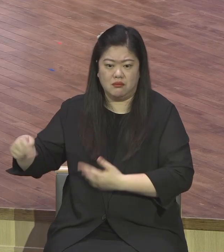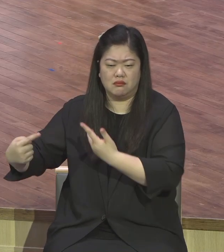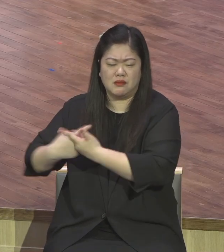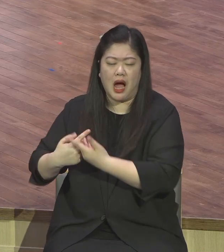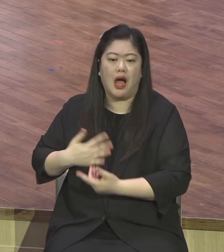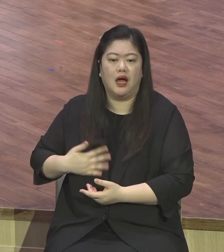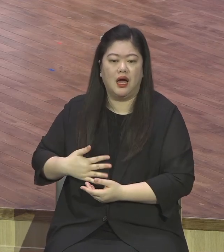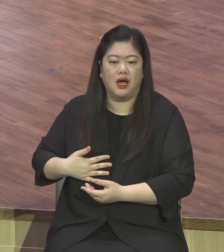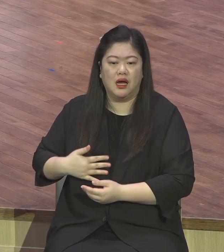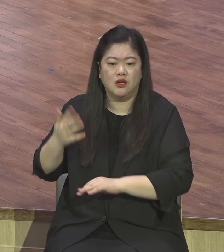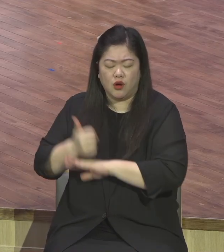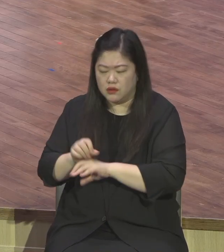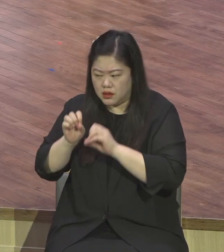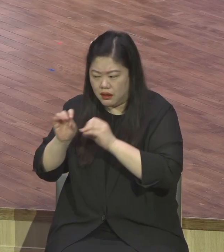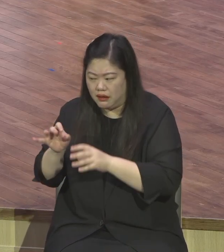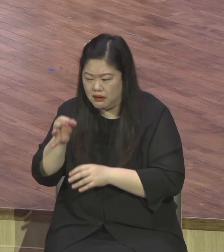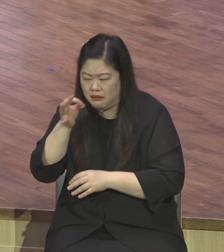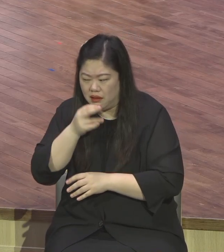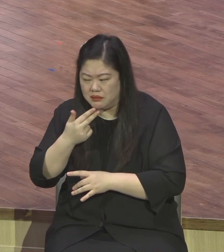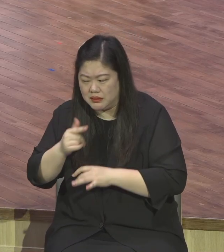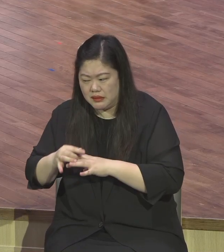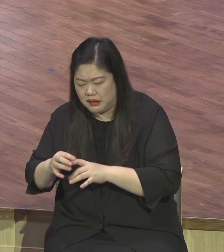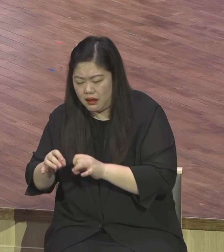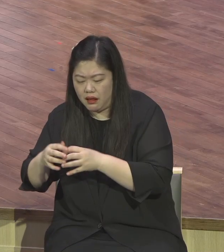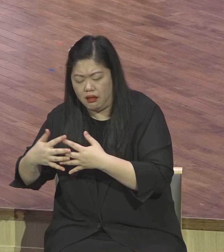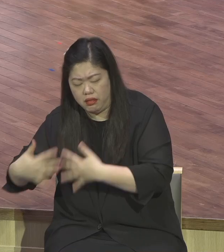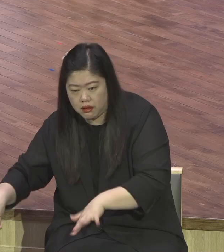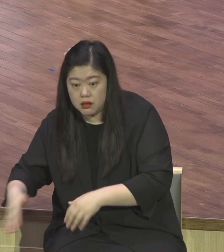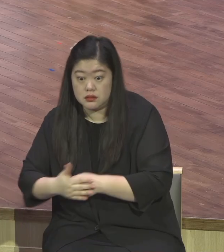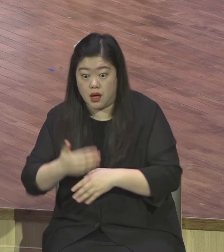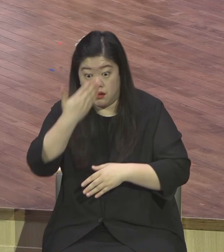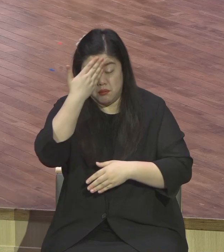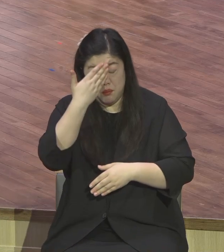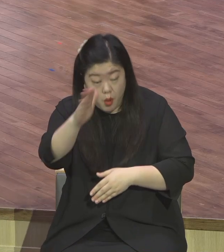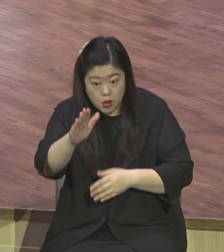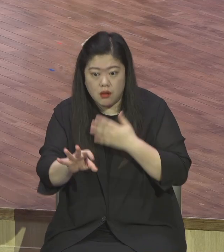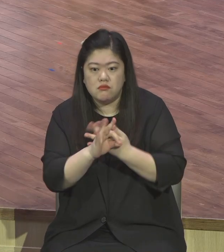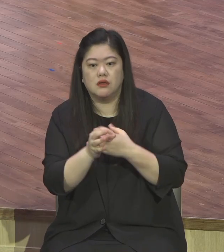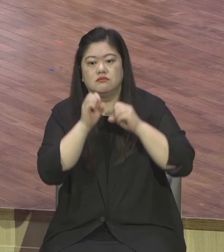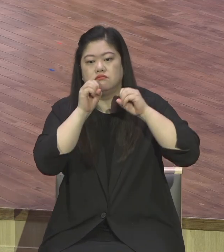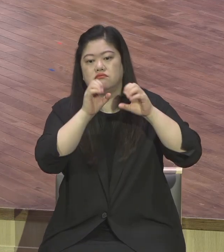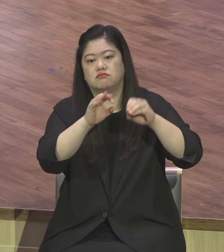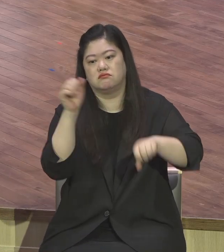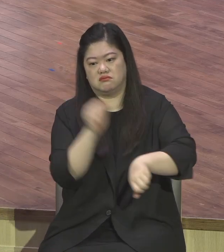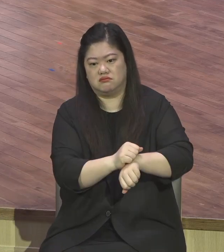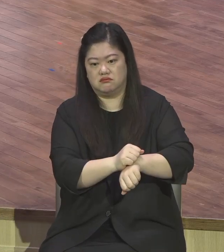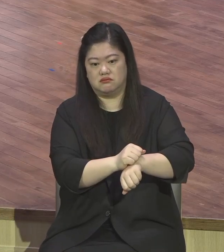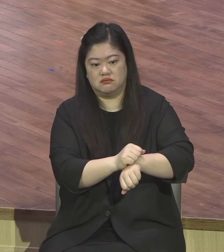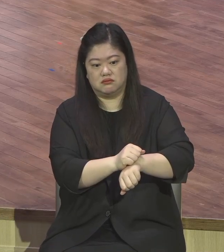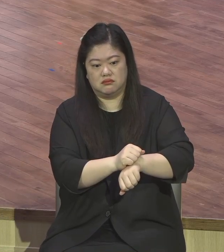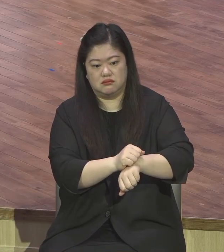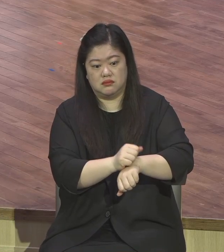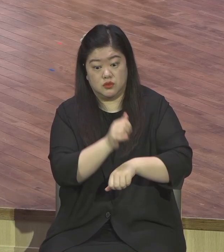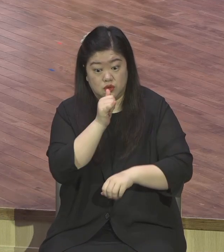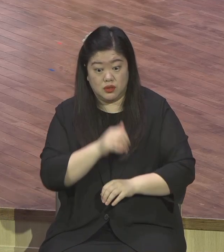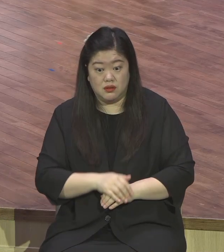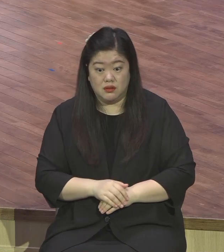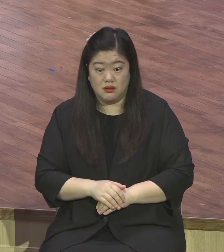하나님의 말씀을 증거하는 전도자 대언자는 몰라 예수님 가까이 있으면서 그렇게 많은 기도를